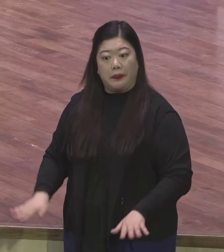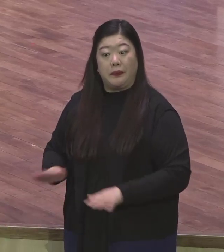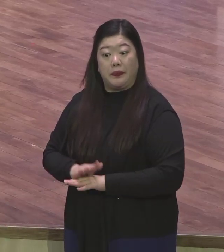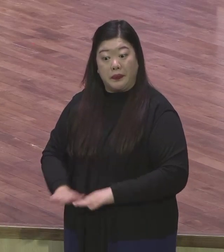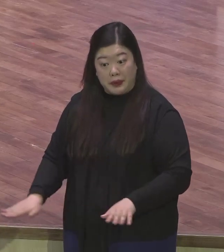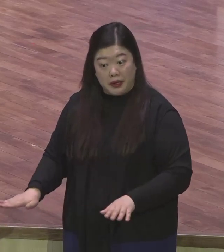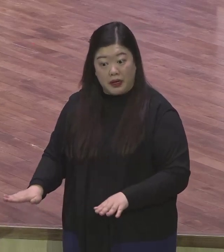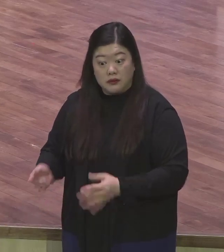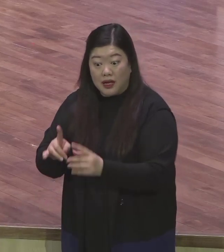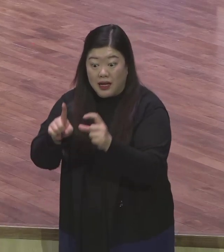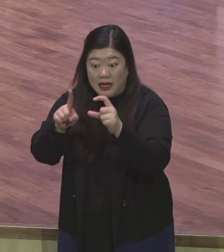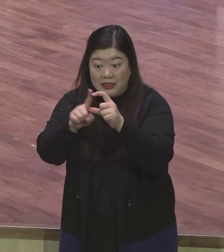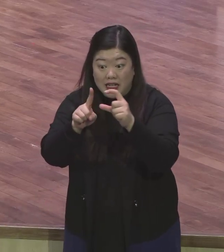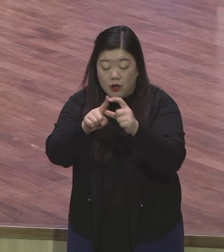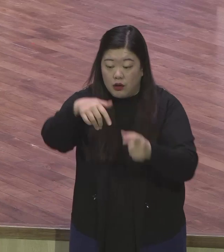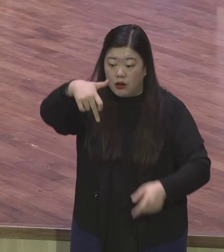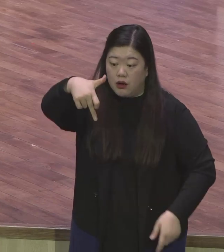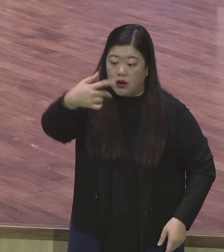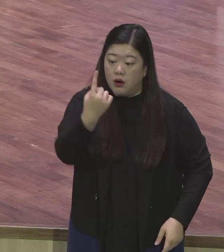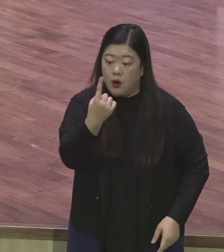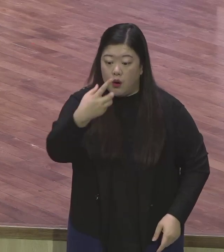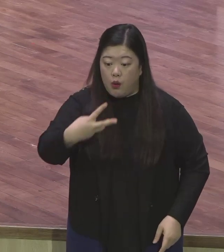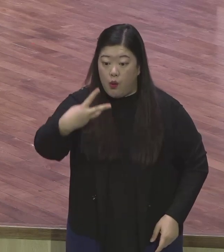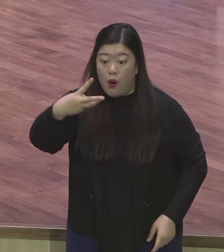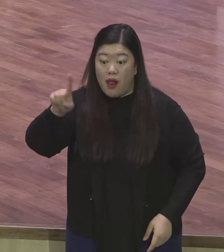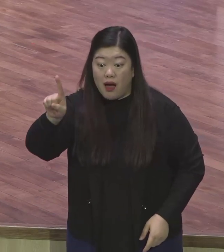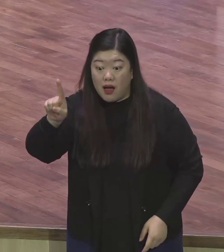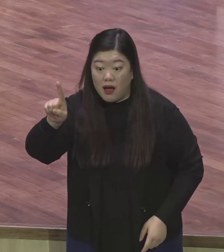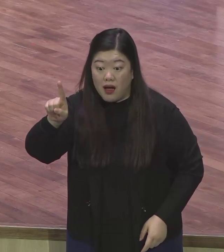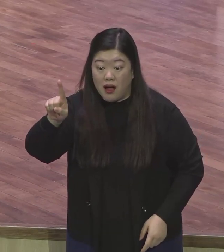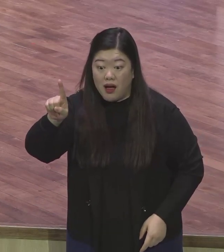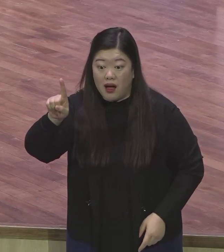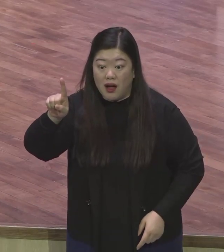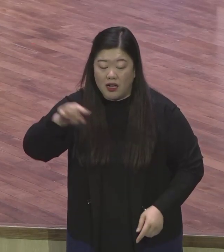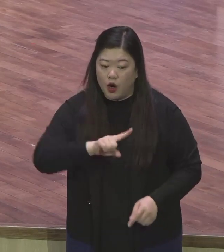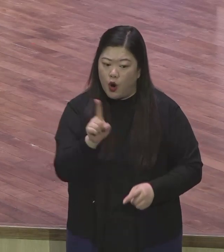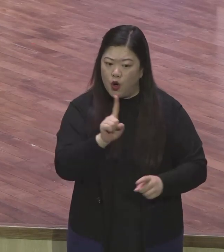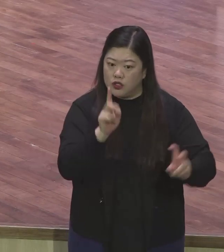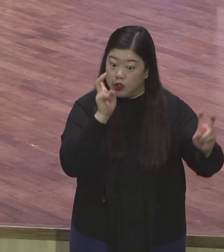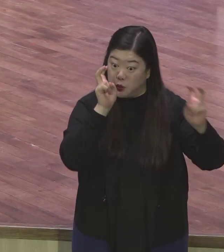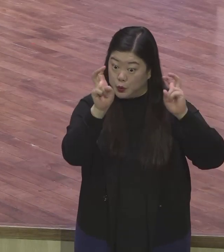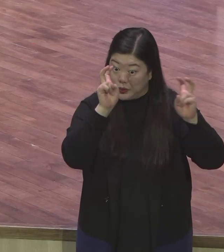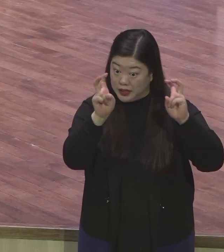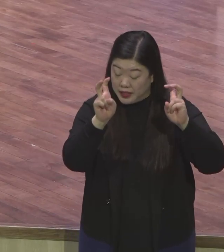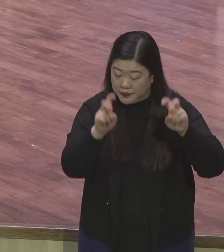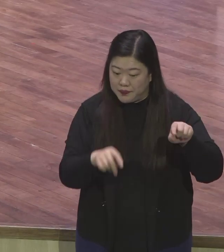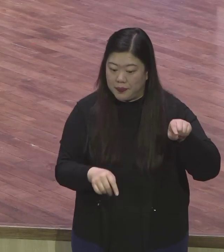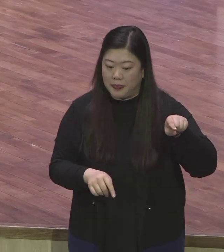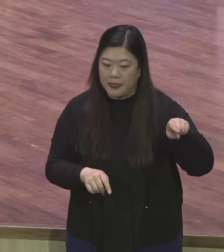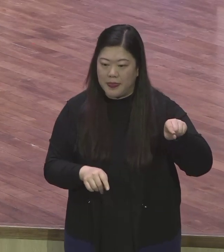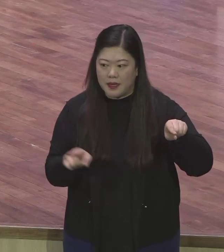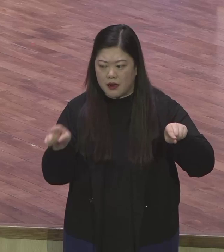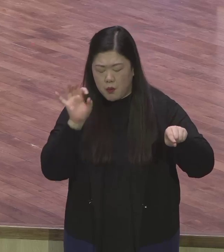콜라의 어떤 잠재력을 엄청난 이걸 예감한 분이 왔어요